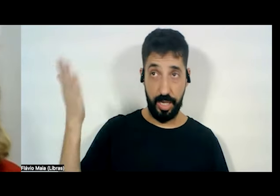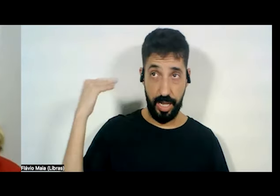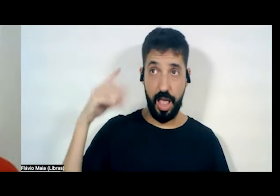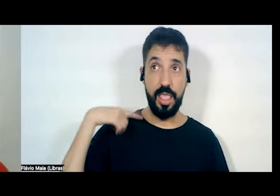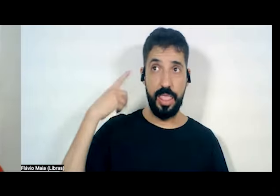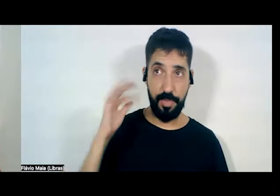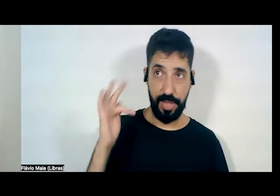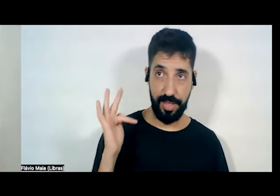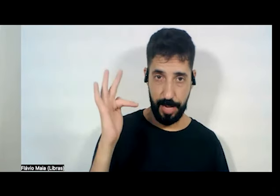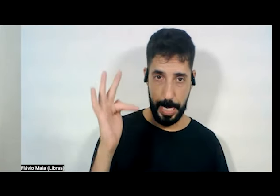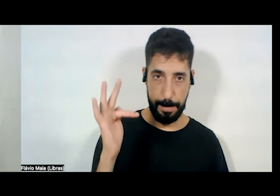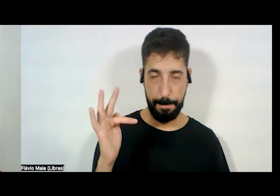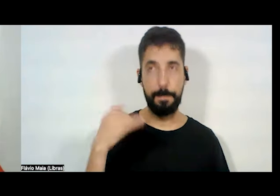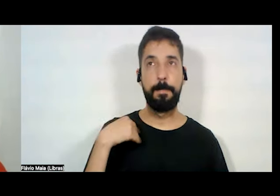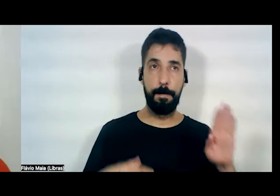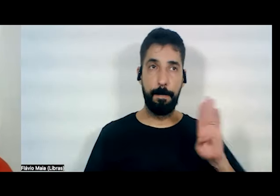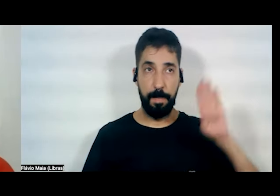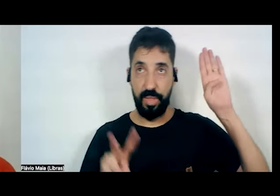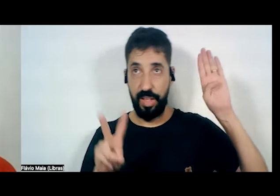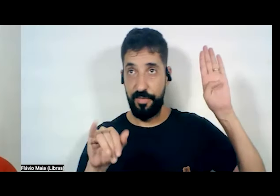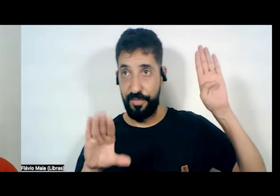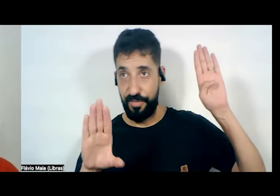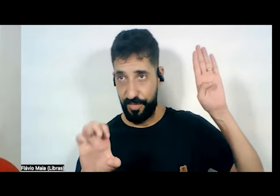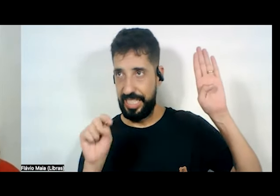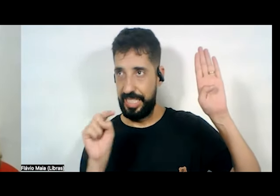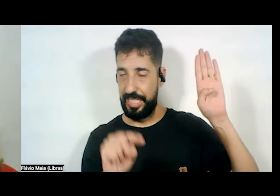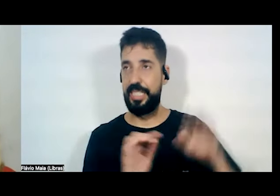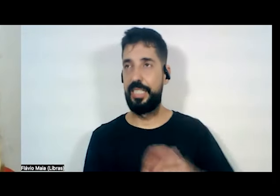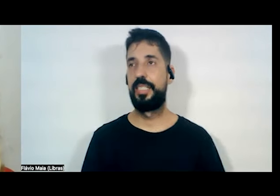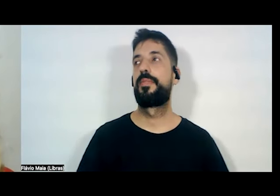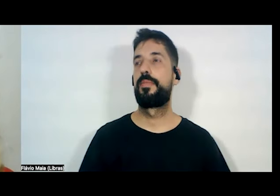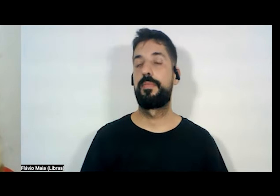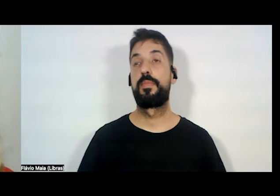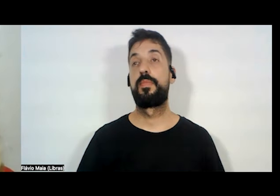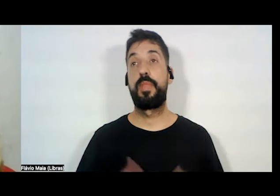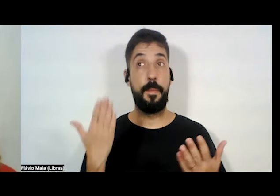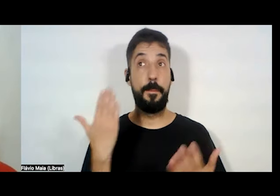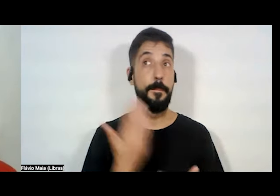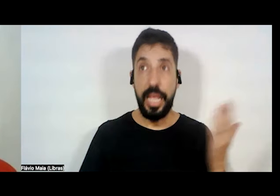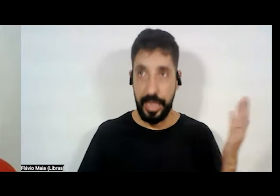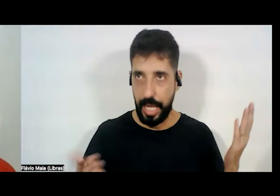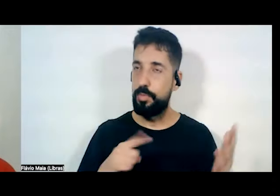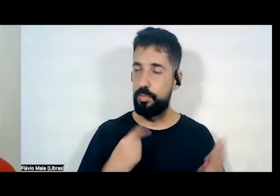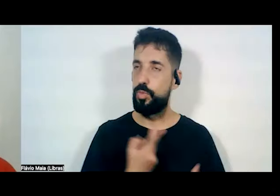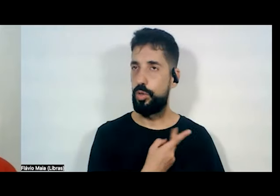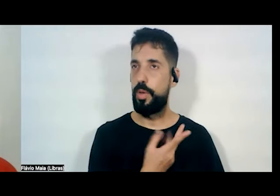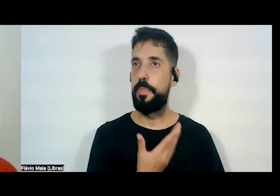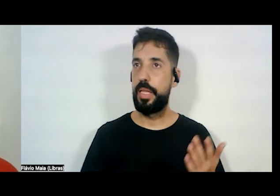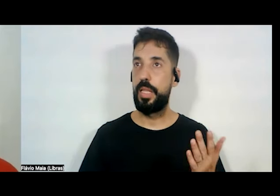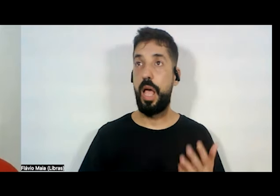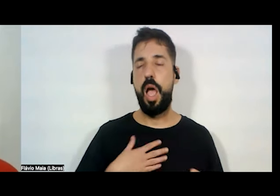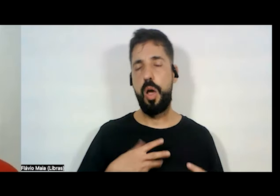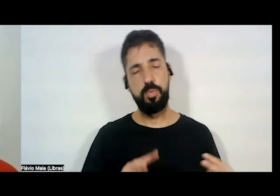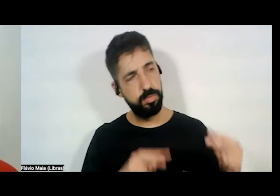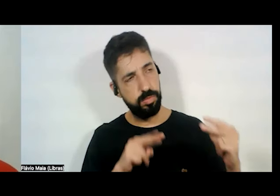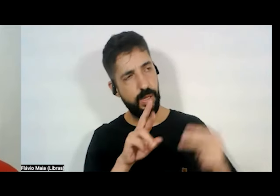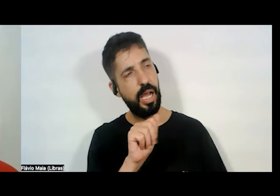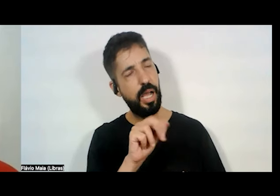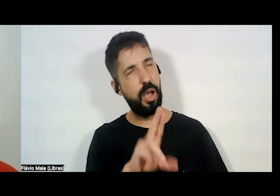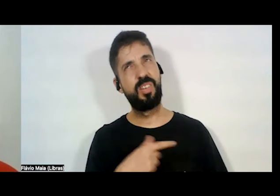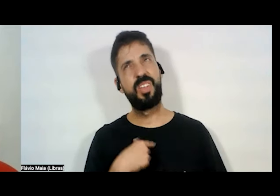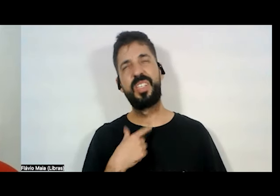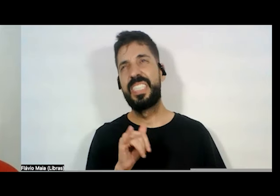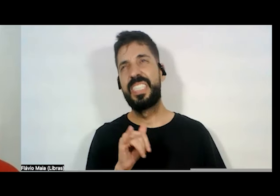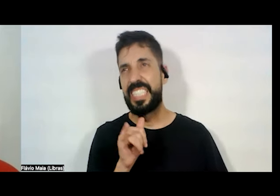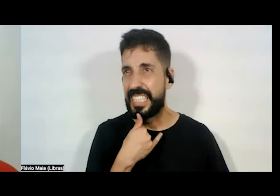e candidata a vice do Raul Ponte. E perdemos. E eu olhei para o Raul e eu fiquei extremamente triste, não